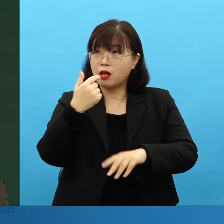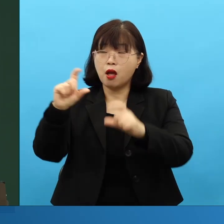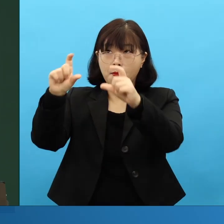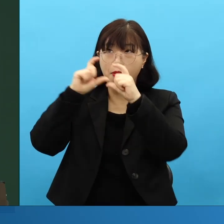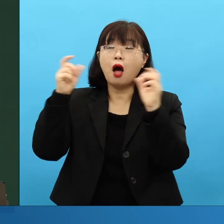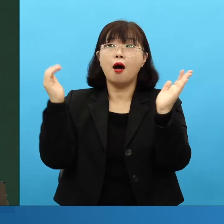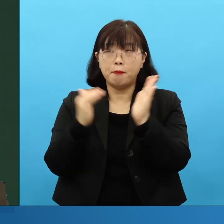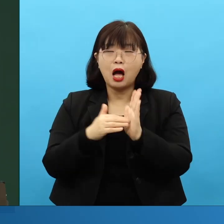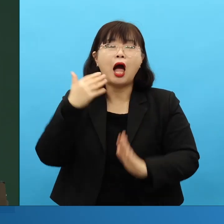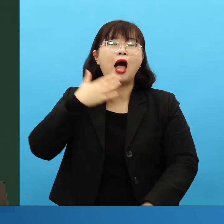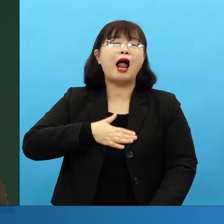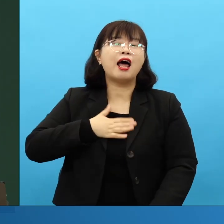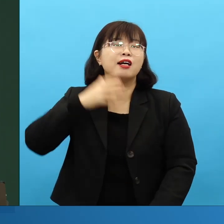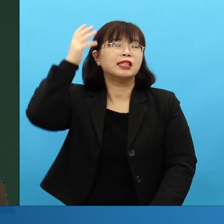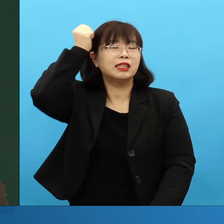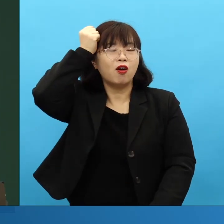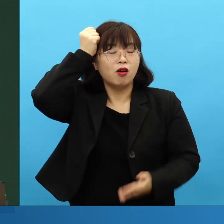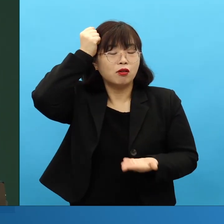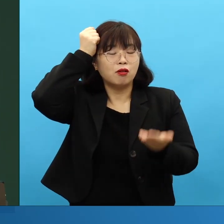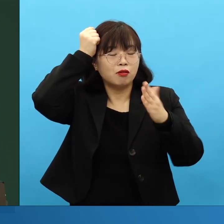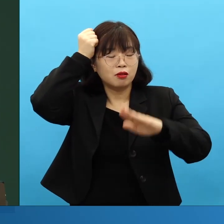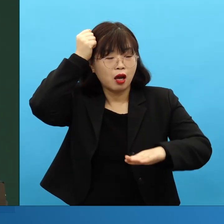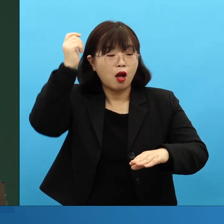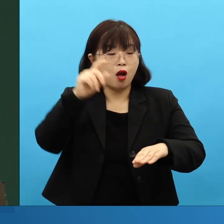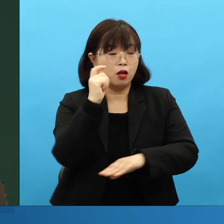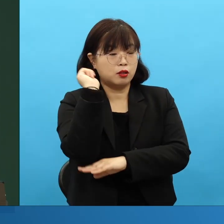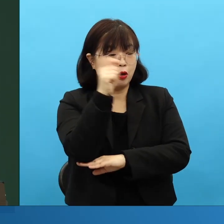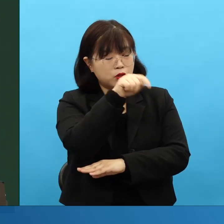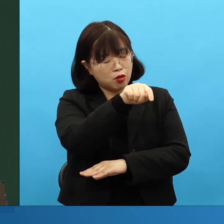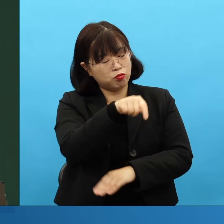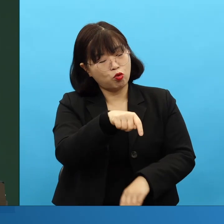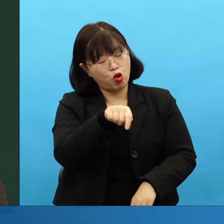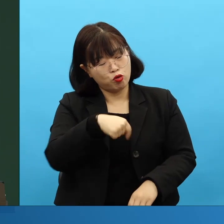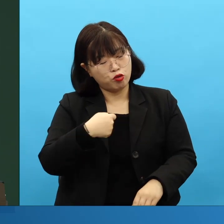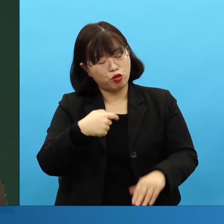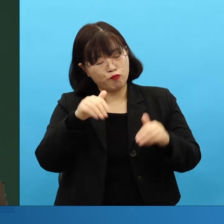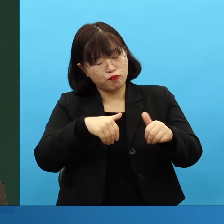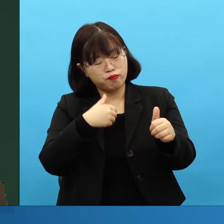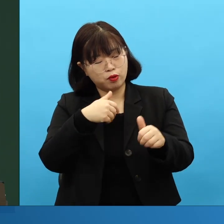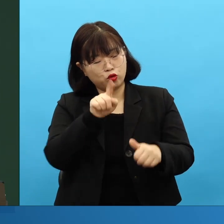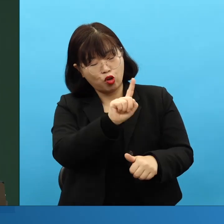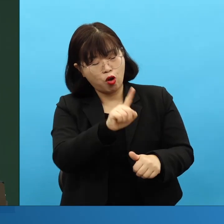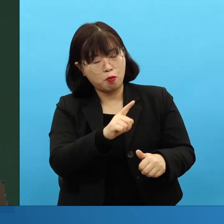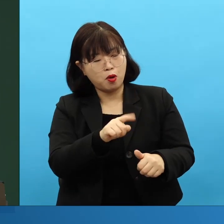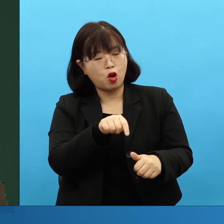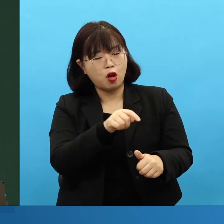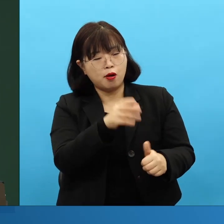말은, 반드시 가서, 반드시 죽어오너라 말이에요.